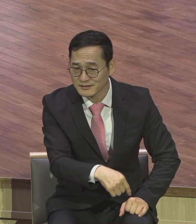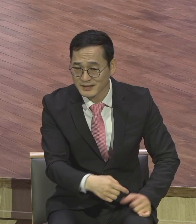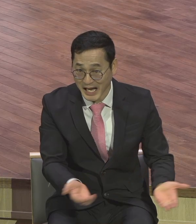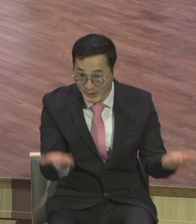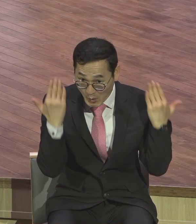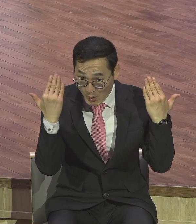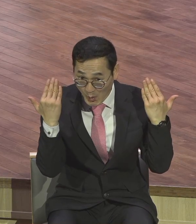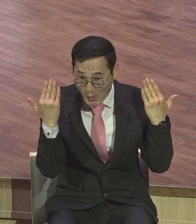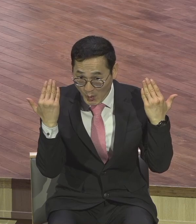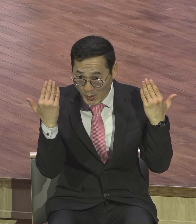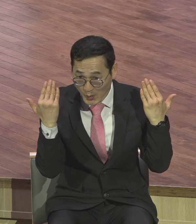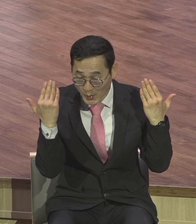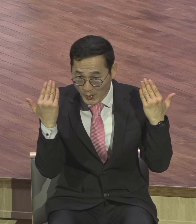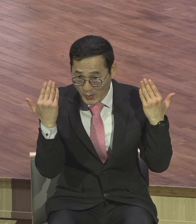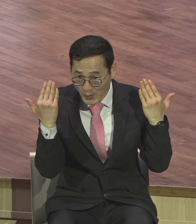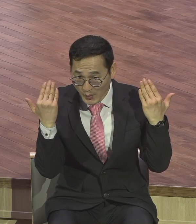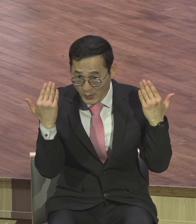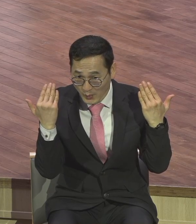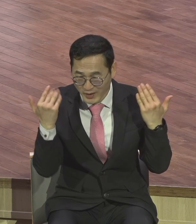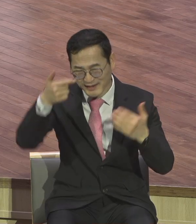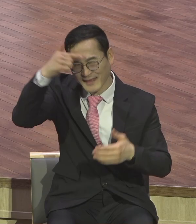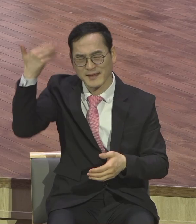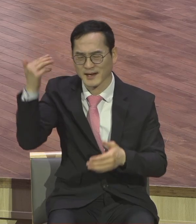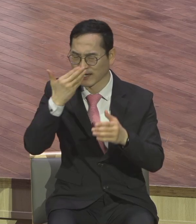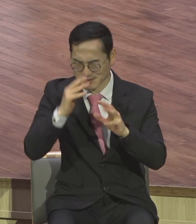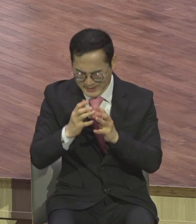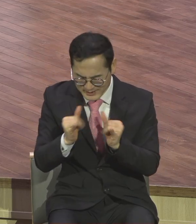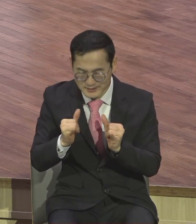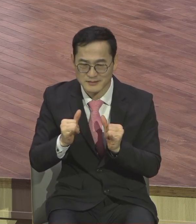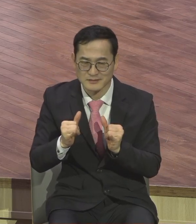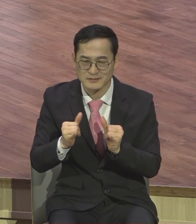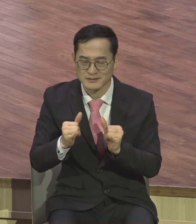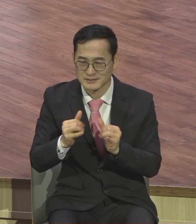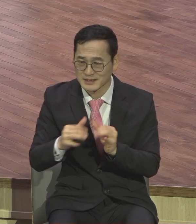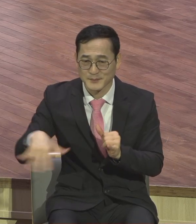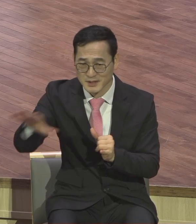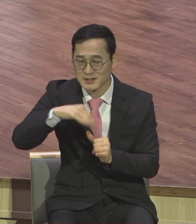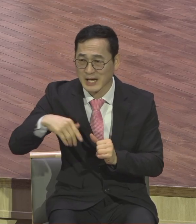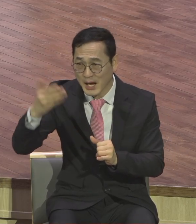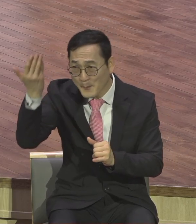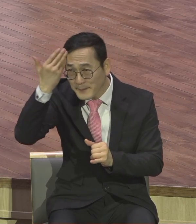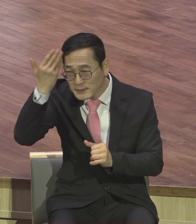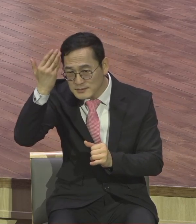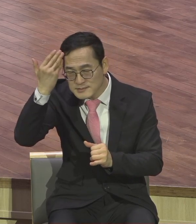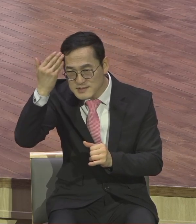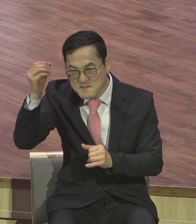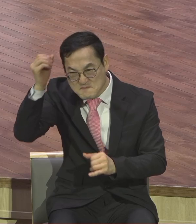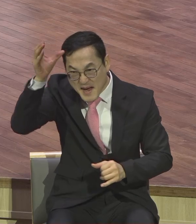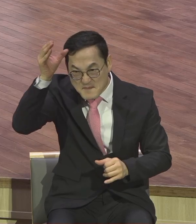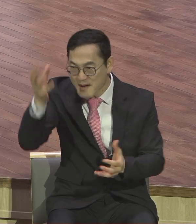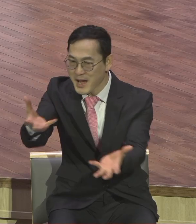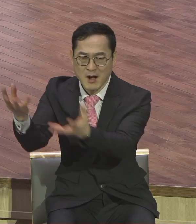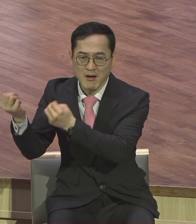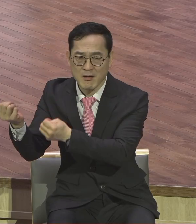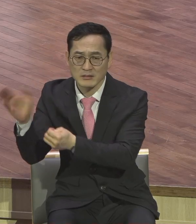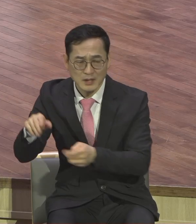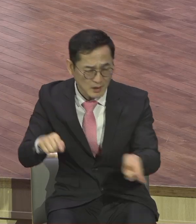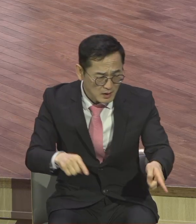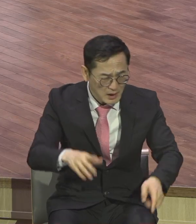박사 학자 다 있었어요 고기 잡던 어부를 이 사람들을 불러가지고 예수님 그 수많은